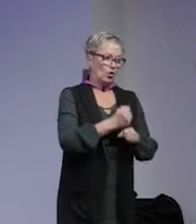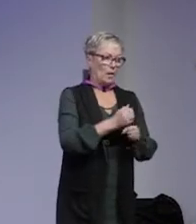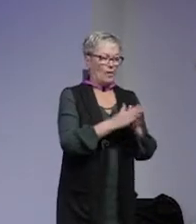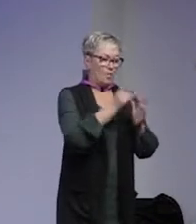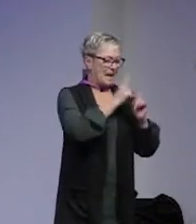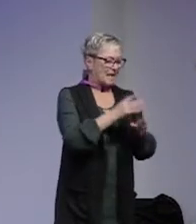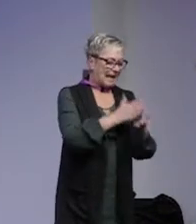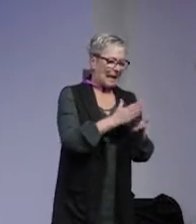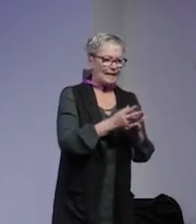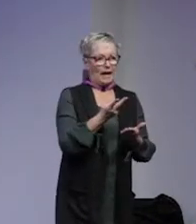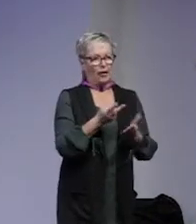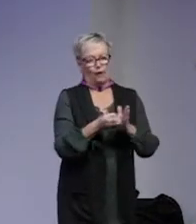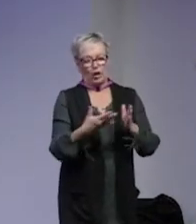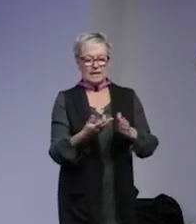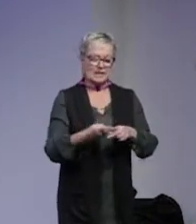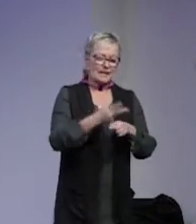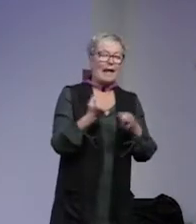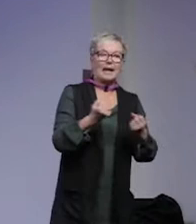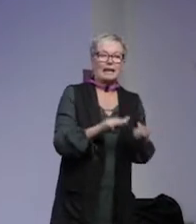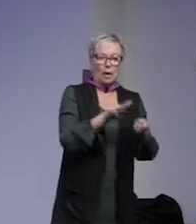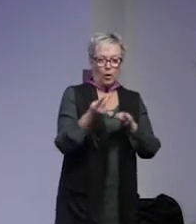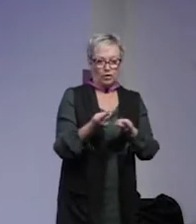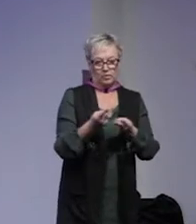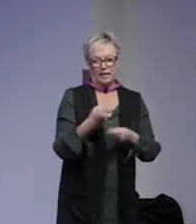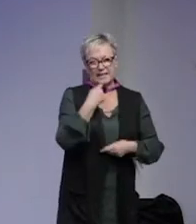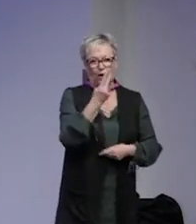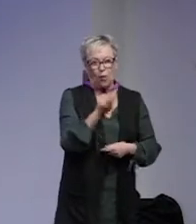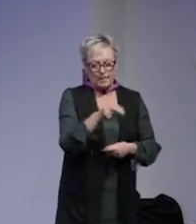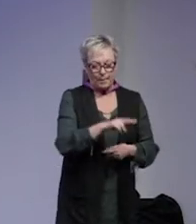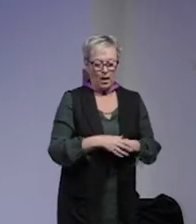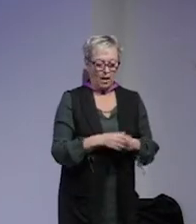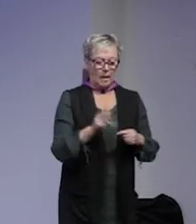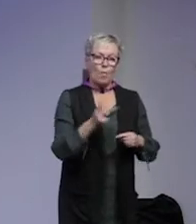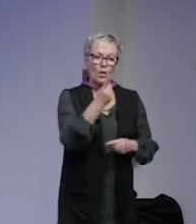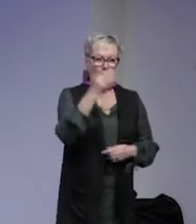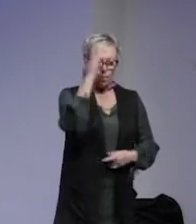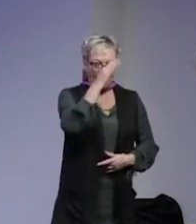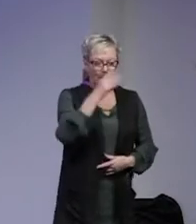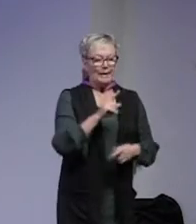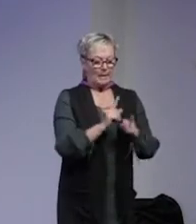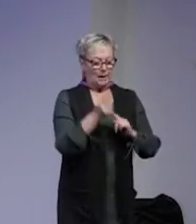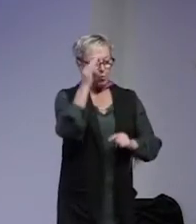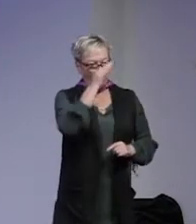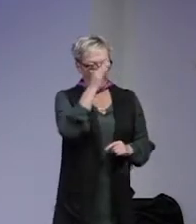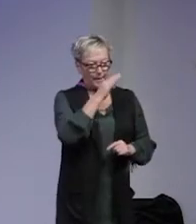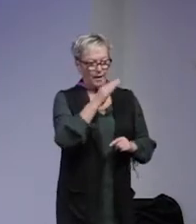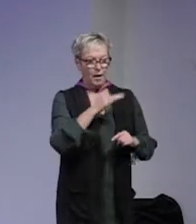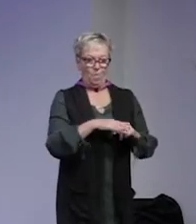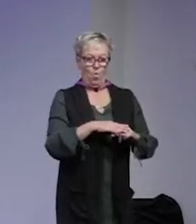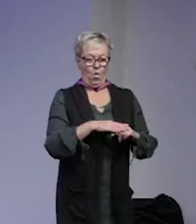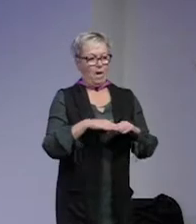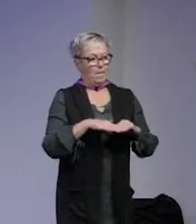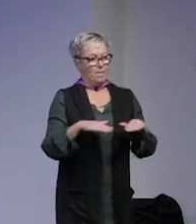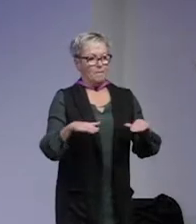mänskliga rättigheter eller för att stärka demokratin för att nämna två exempel. Och detta är både ett problem. Det blir ett problem på marken,